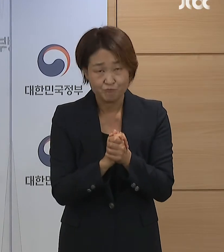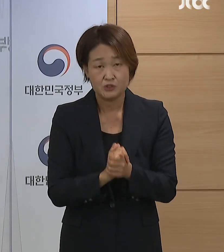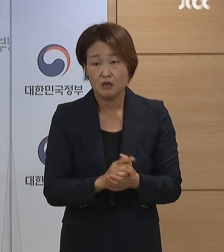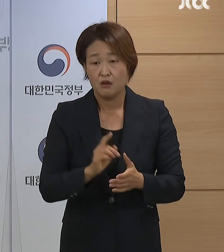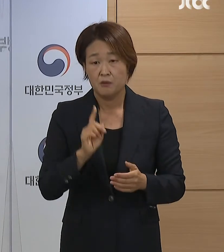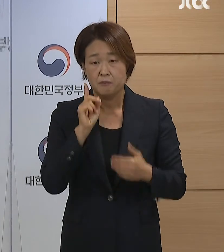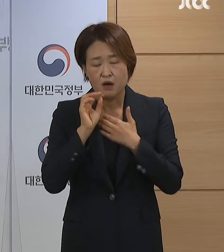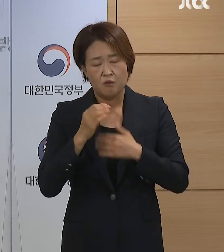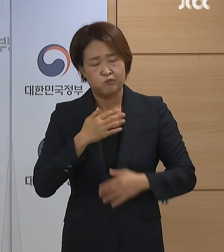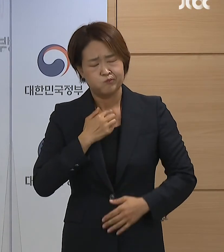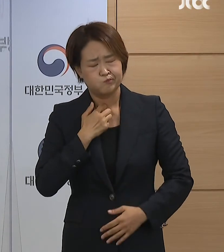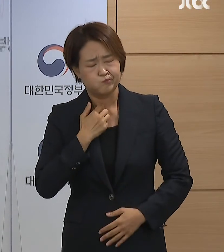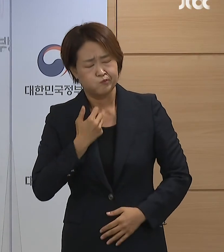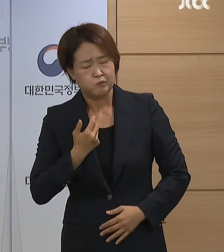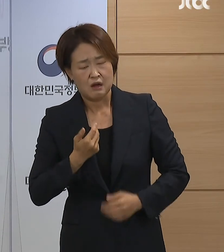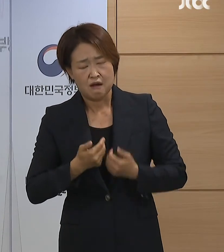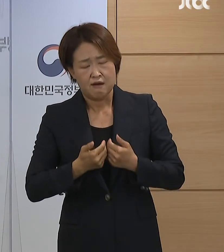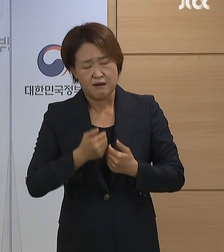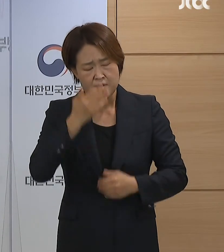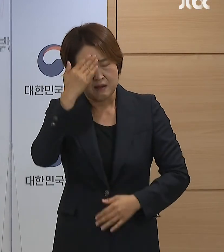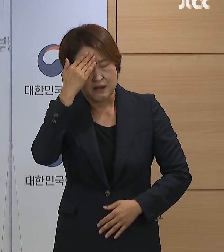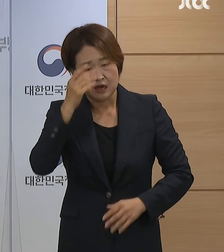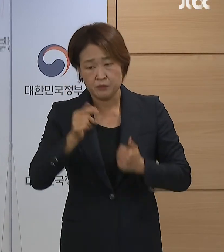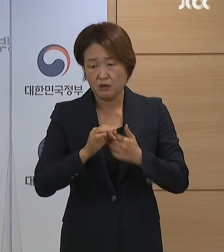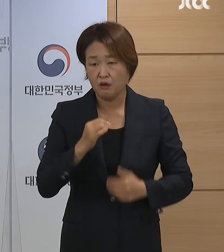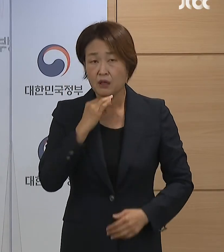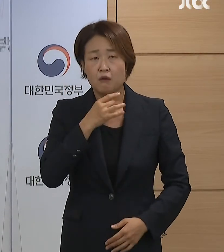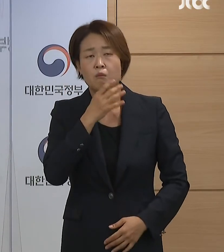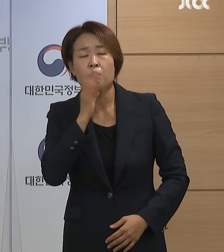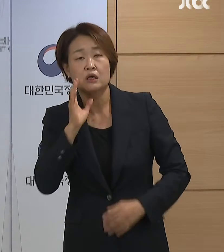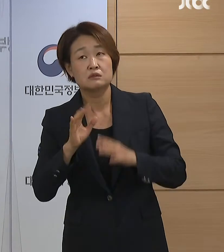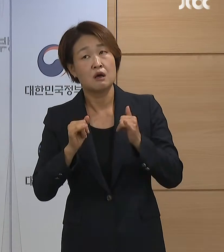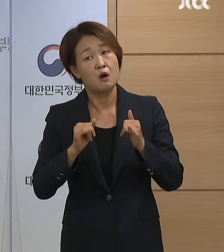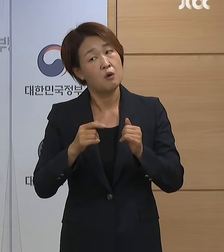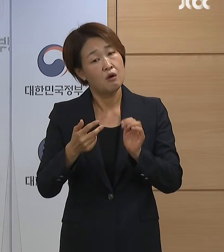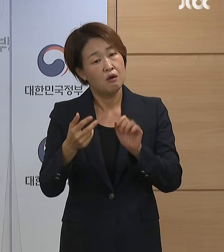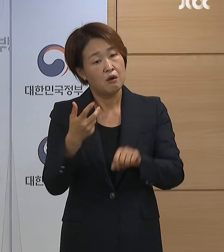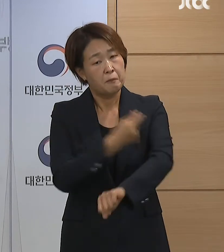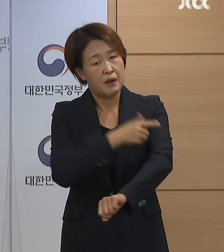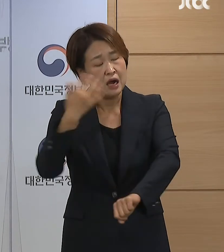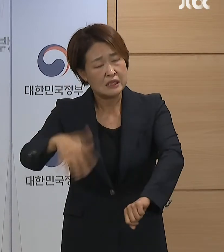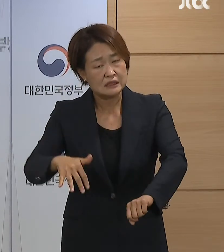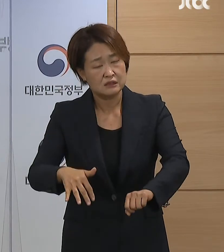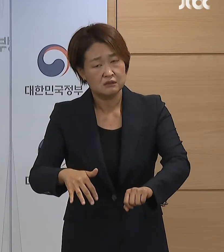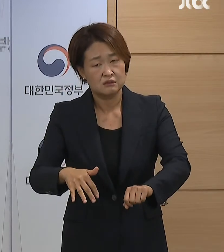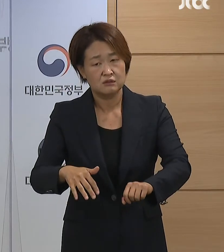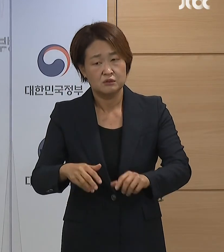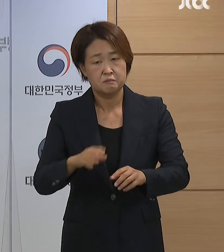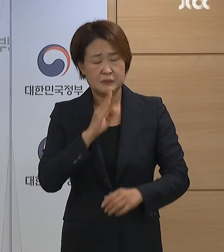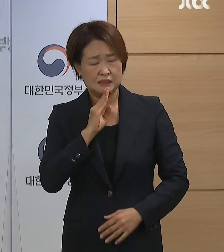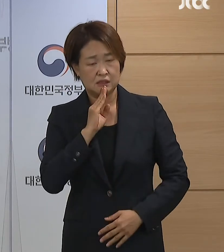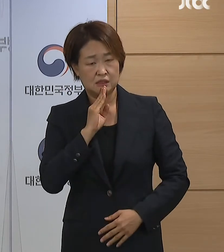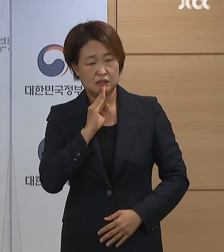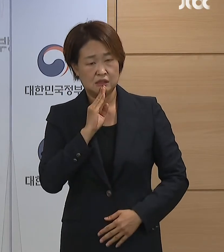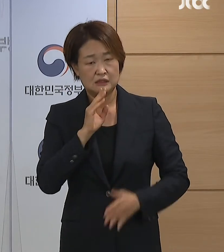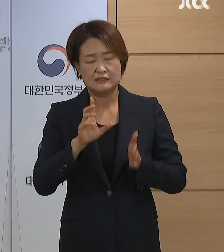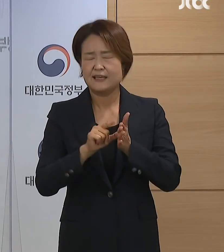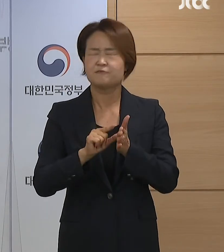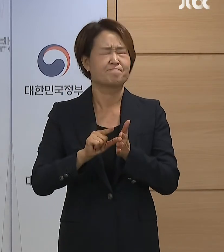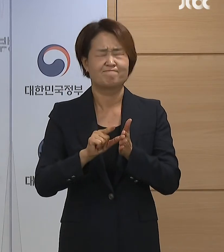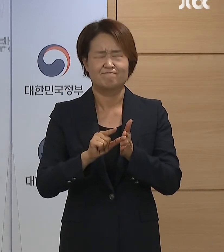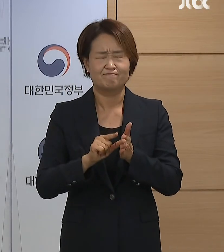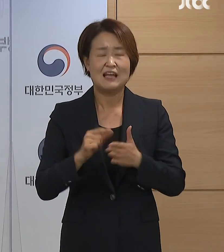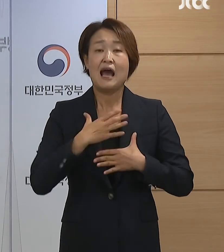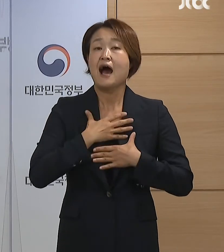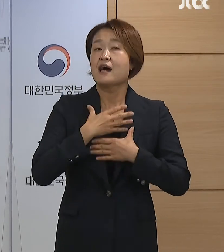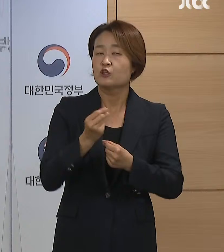의심증상이 있거나 6세 이상 고령인 부모님께서 예방접종을 아직까지 안 가신 경우에는 부모님 안전을 위해서